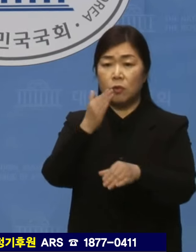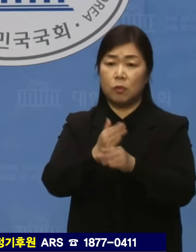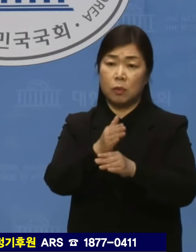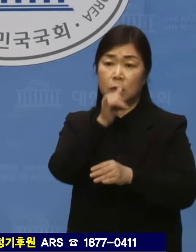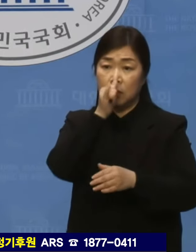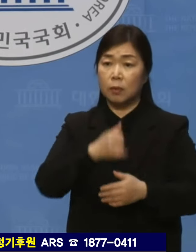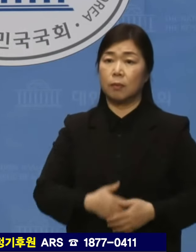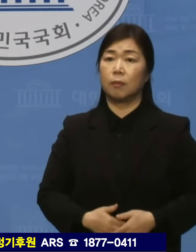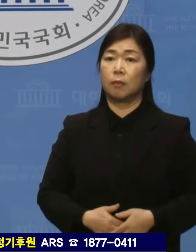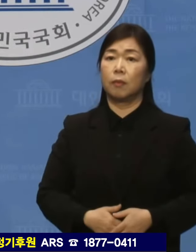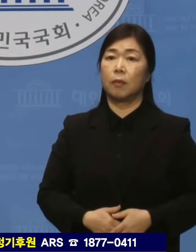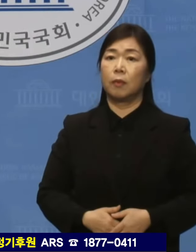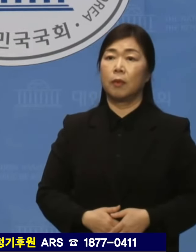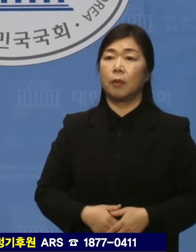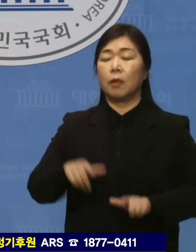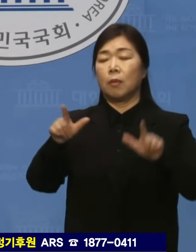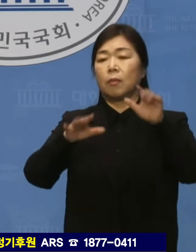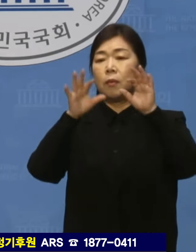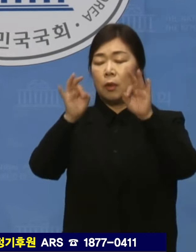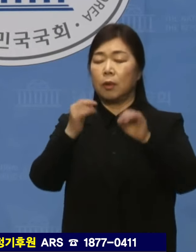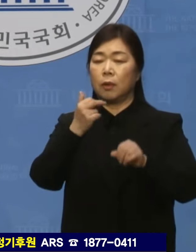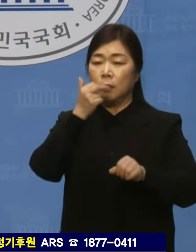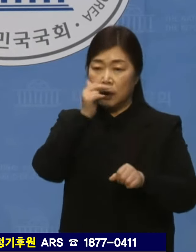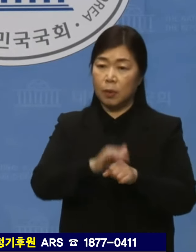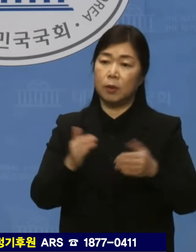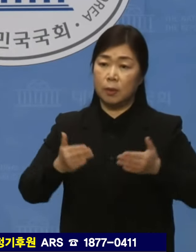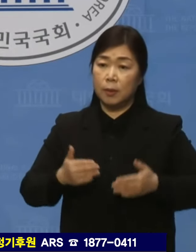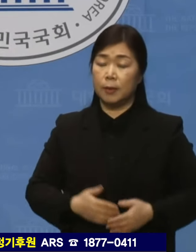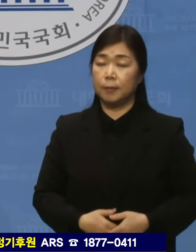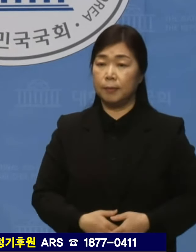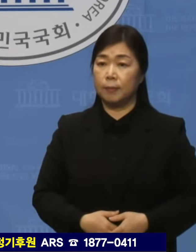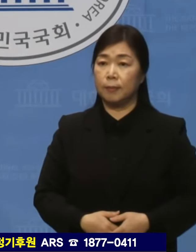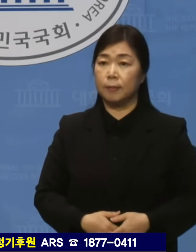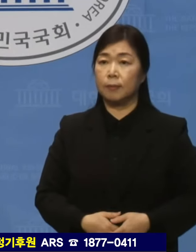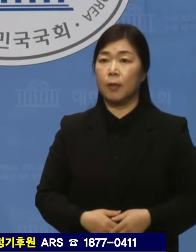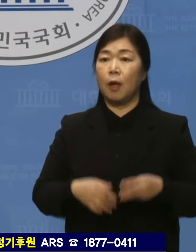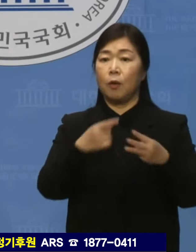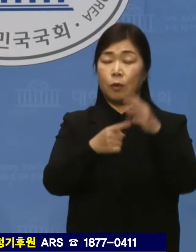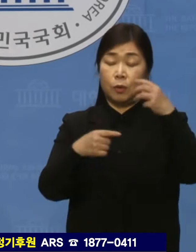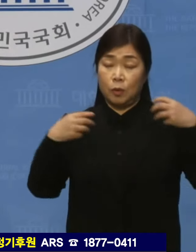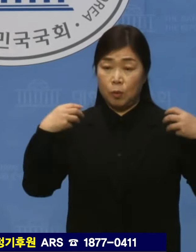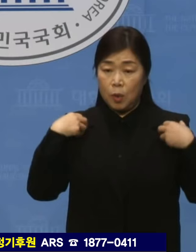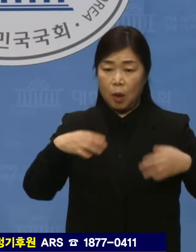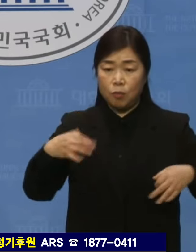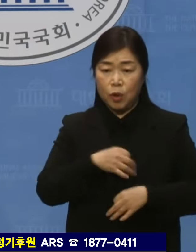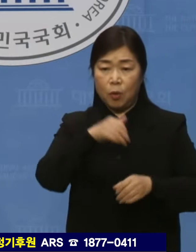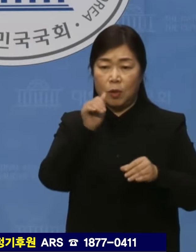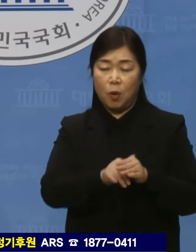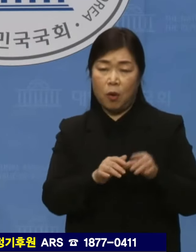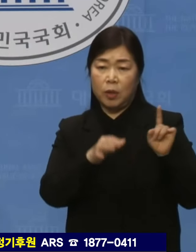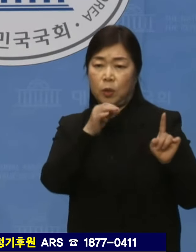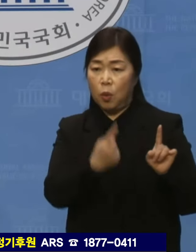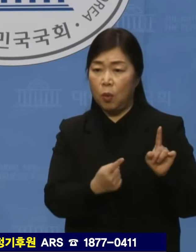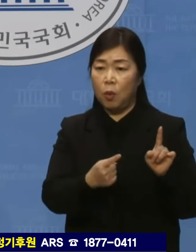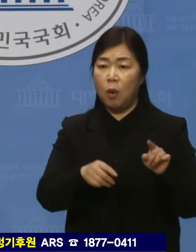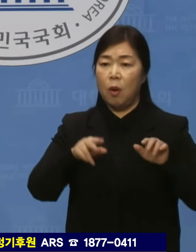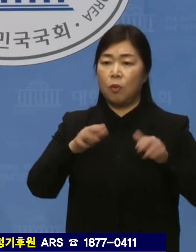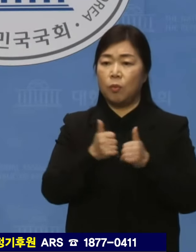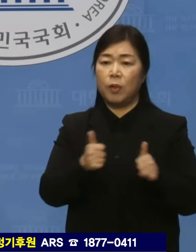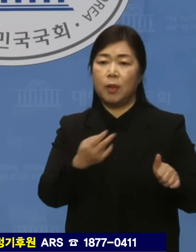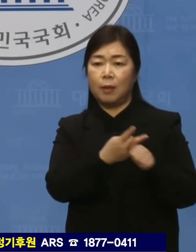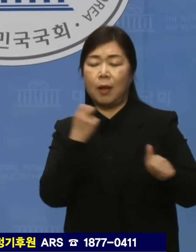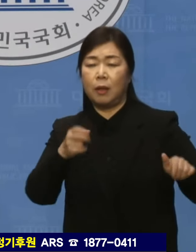있으니 기가 막힐 노릇입니다. 윤석열 정권이 대한민국 부정선거 1호 국민탄핵 1호